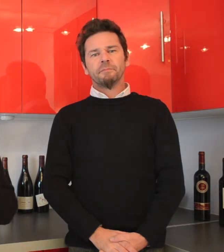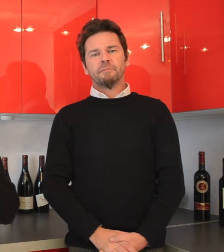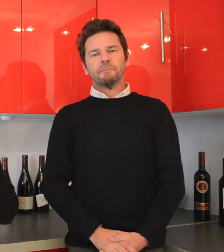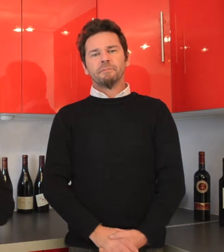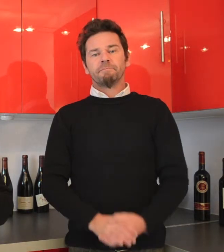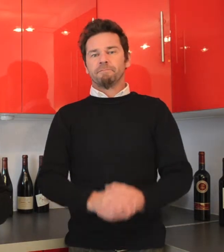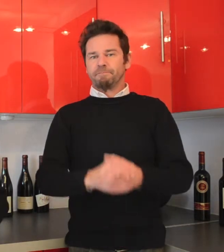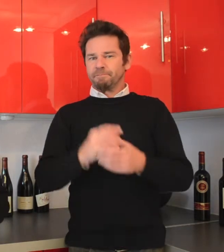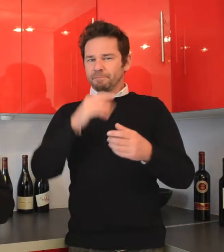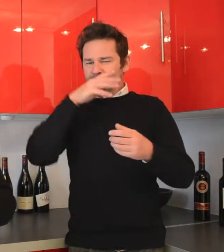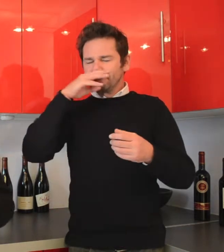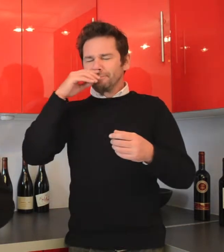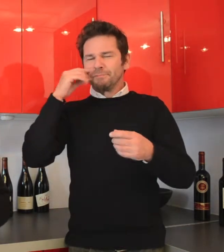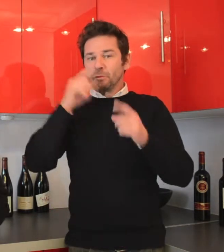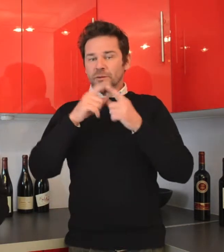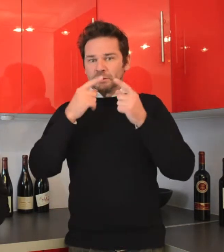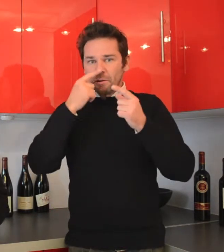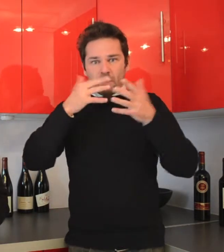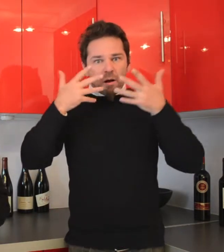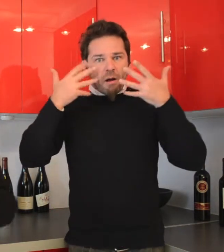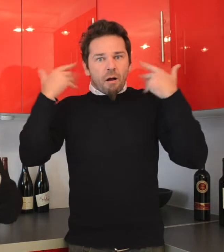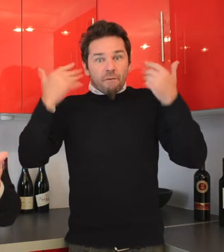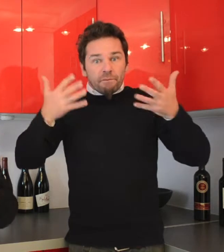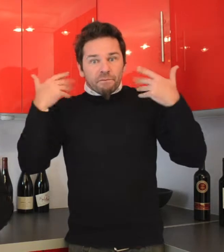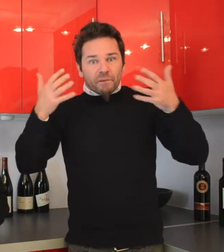Rapidement il y a aussi une certaine fraîcheur qui vient plutôt citronnée.